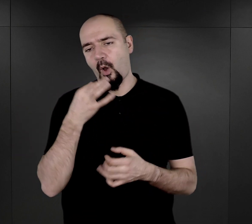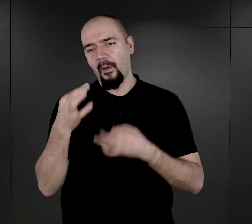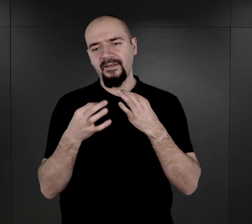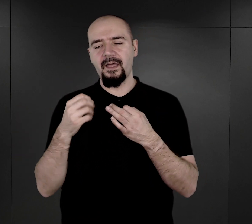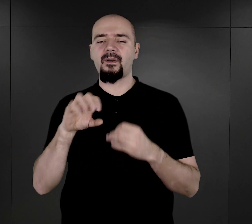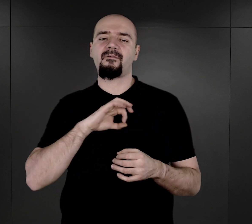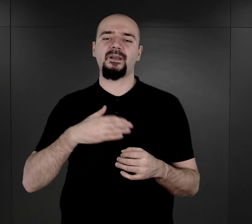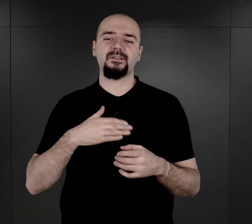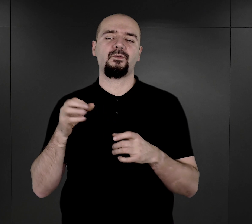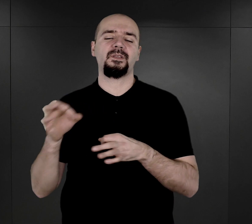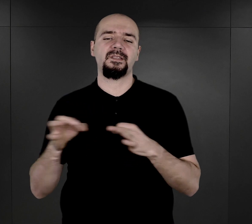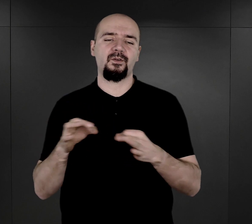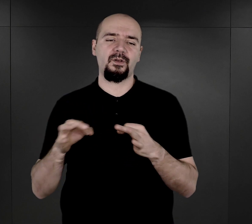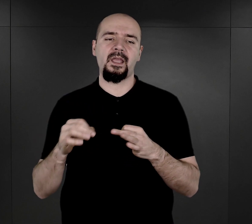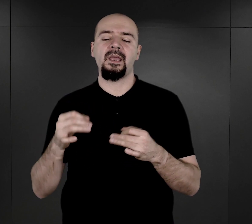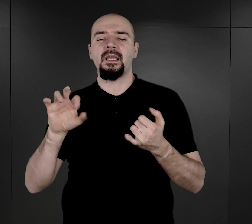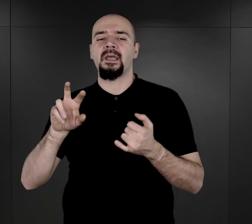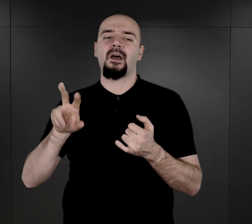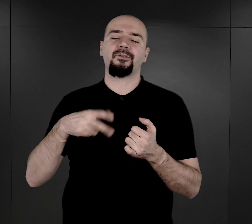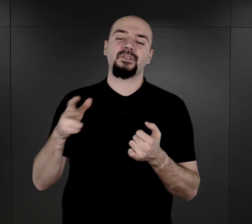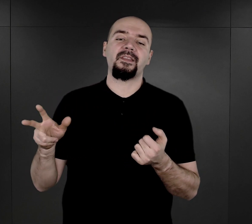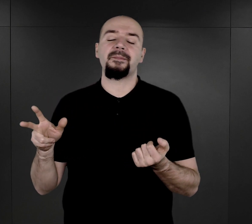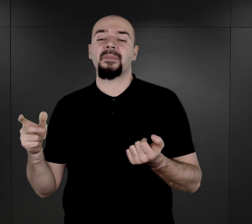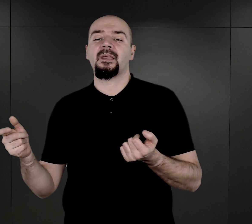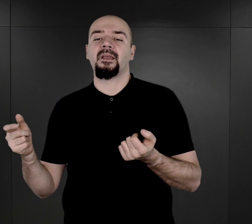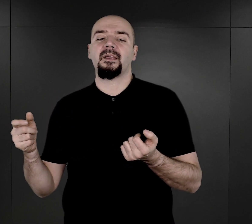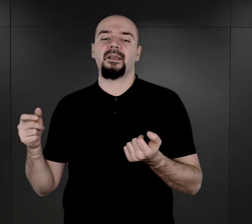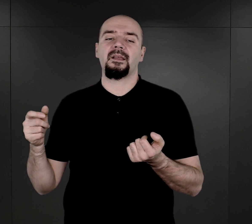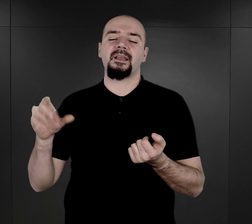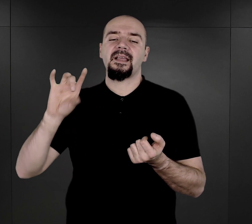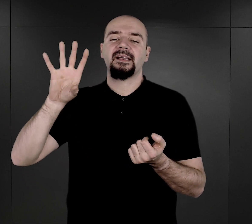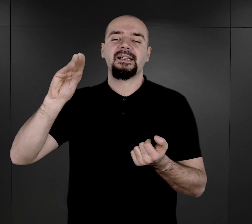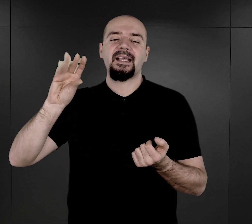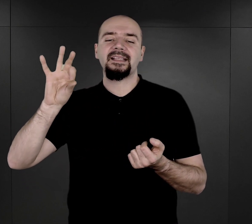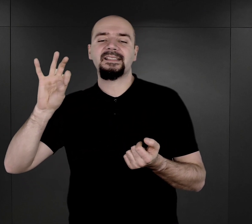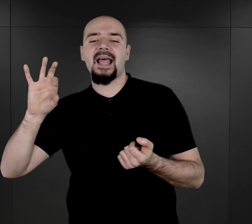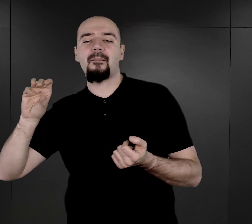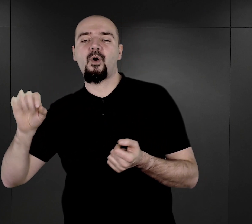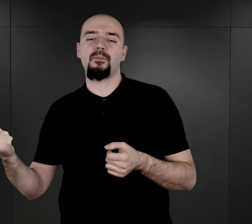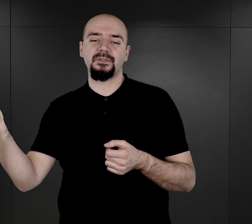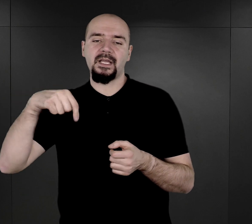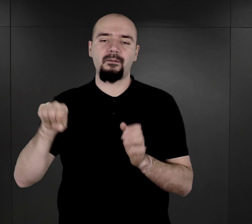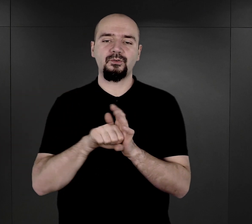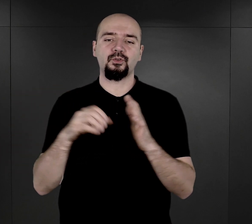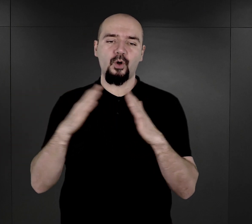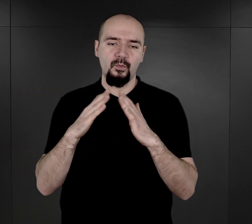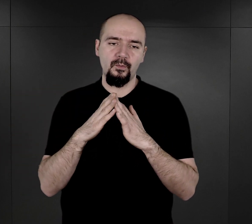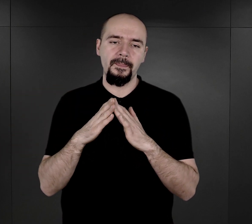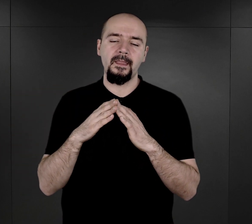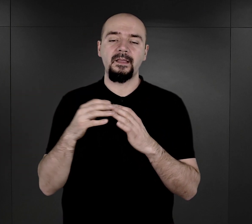swoją historię. Otóż, kiedy pojawili się funkcjonariusze gestapo w ich domu z informacją, że